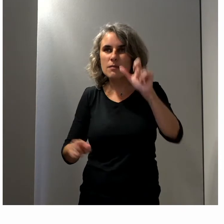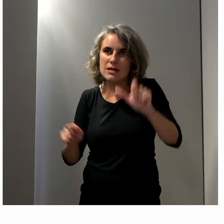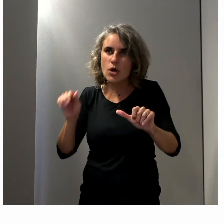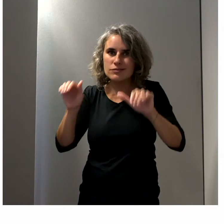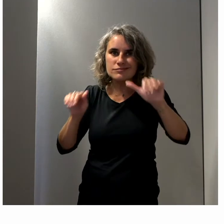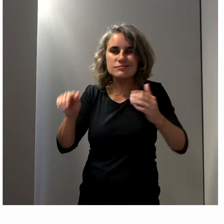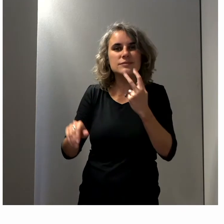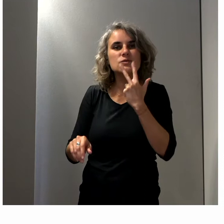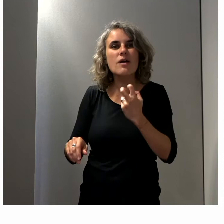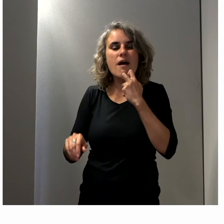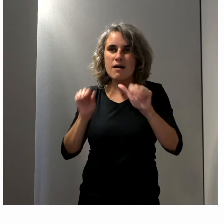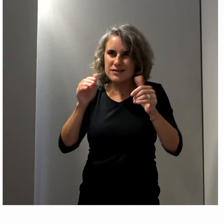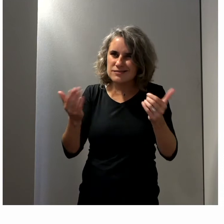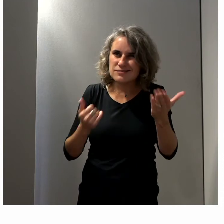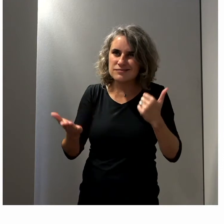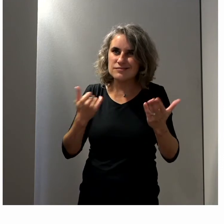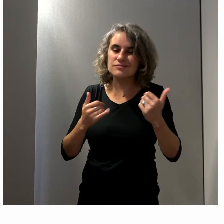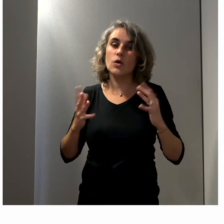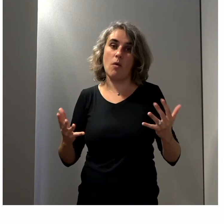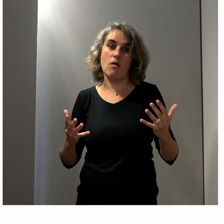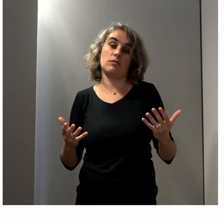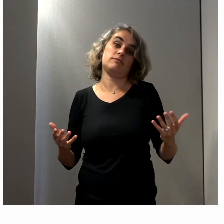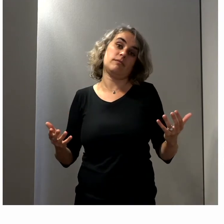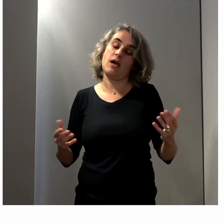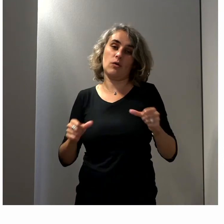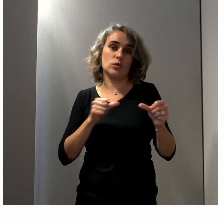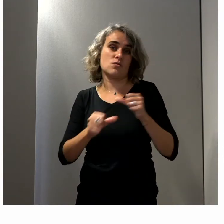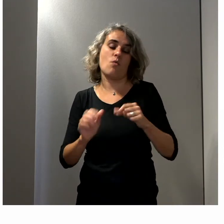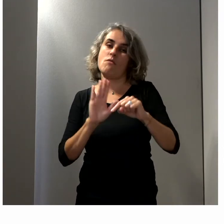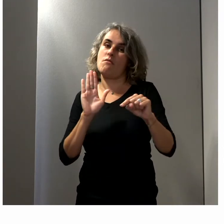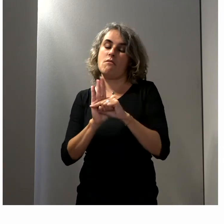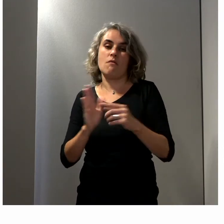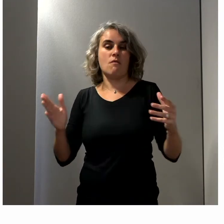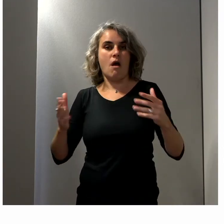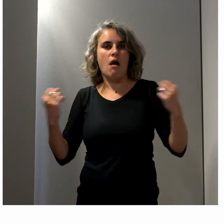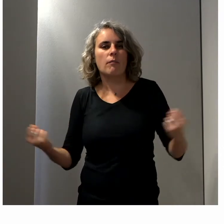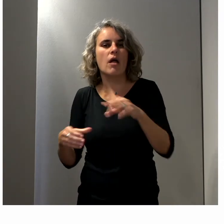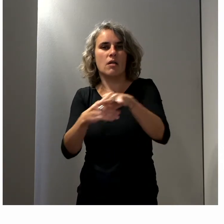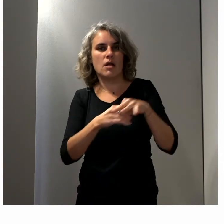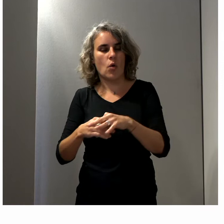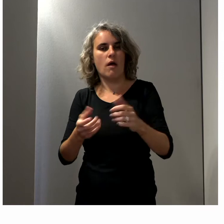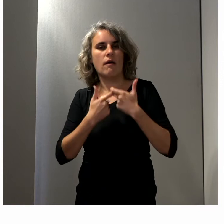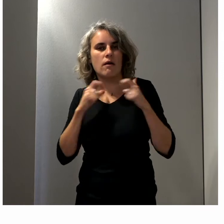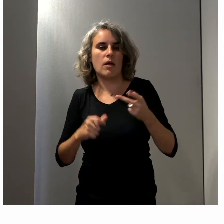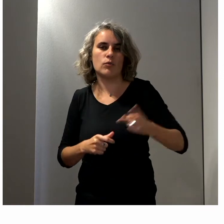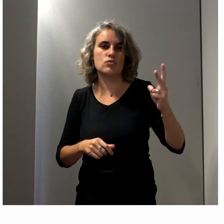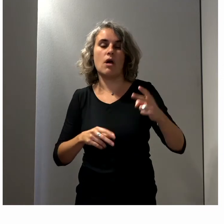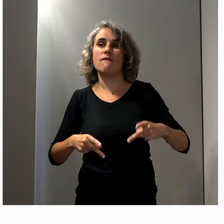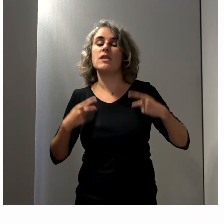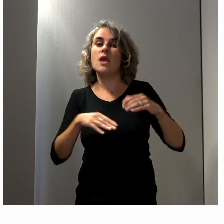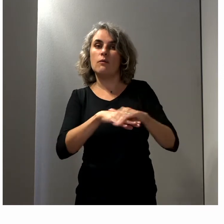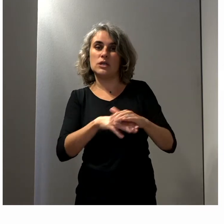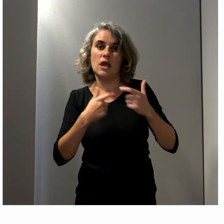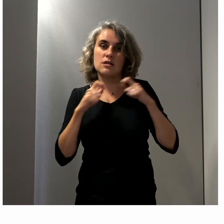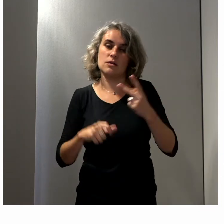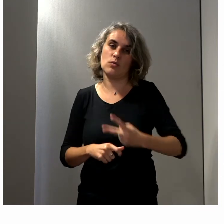il faut améliorer l'accès aux campagnes électorales, l'accès au suivi de la vie politique et ça, tous les échelons. Donc, je vais